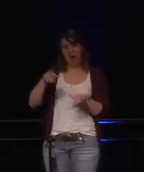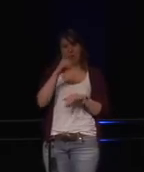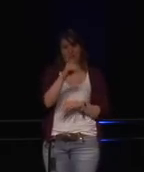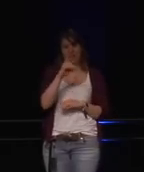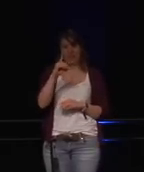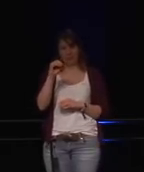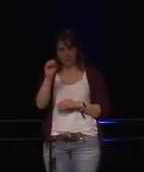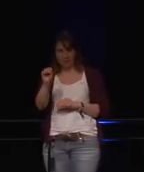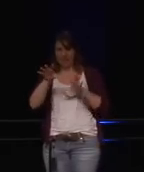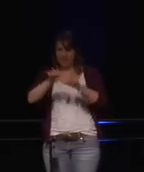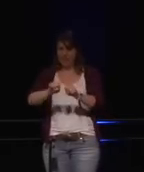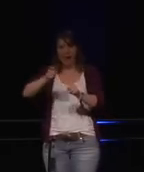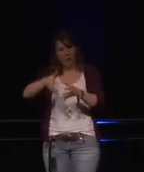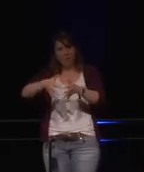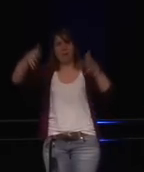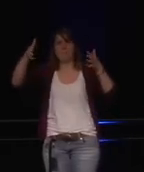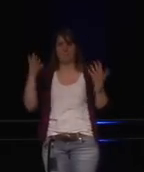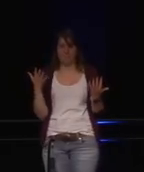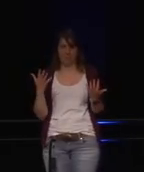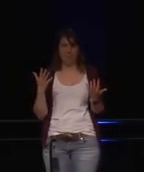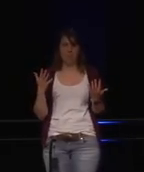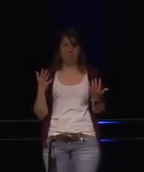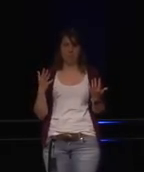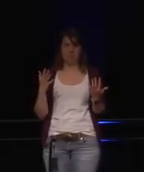35% mehr DDoS-Attacken.